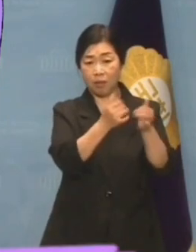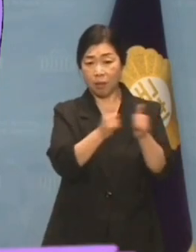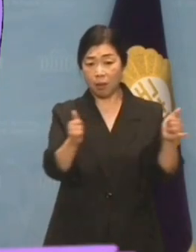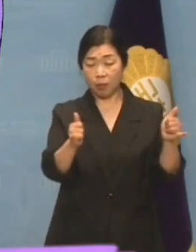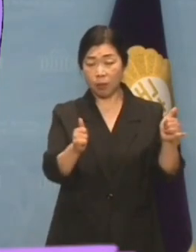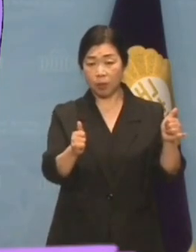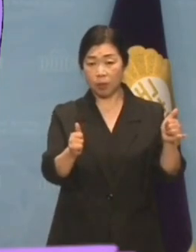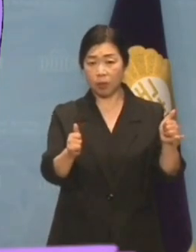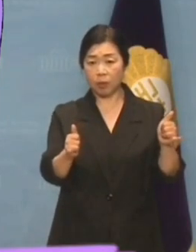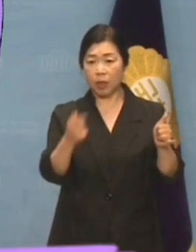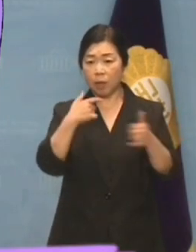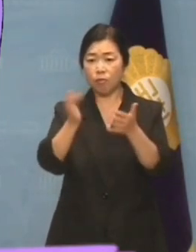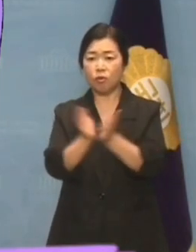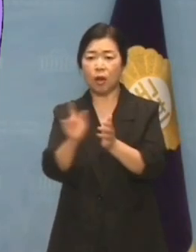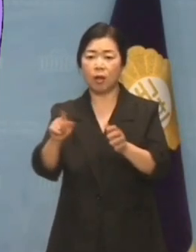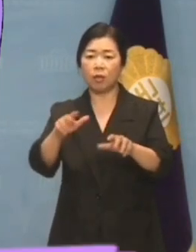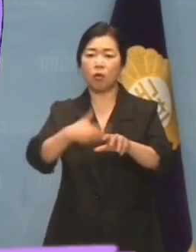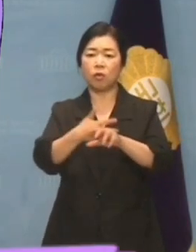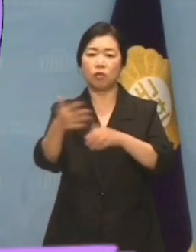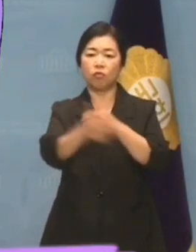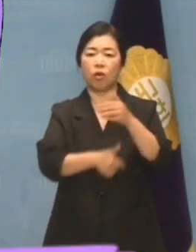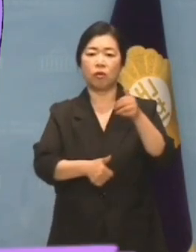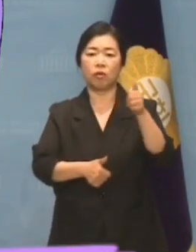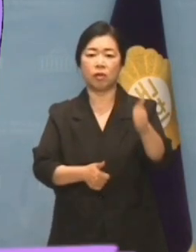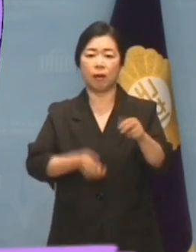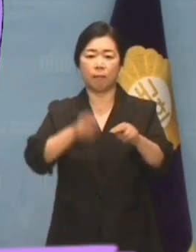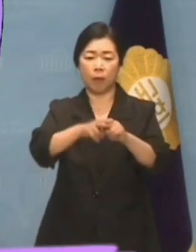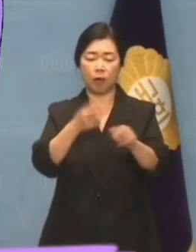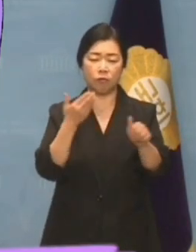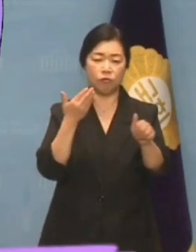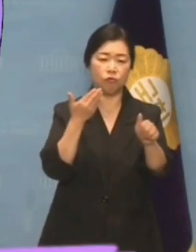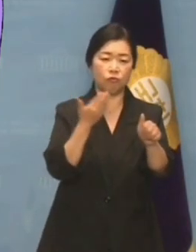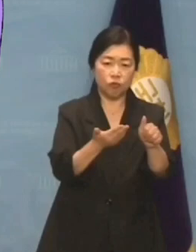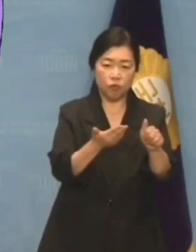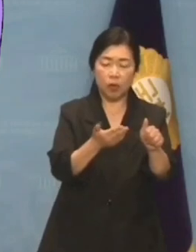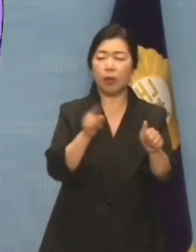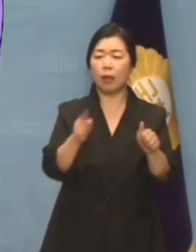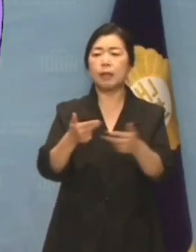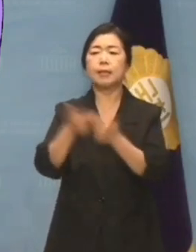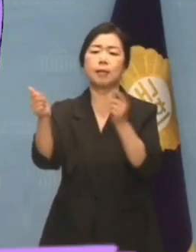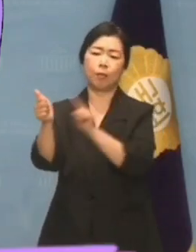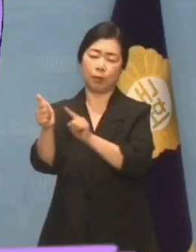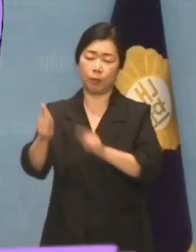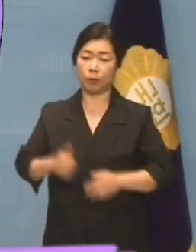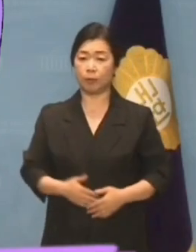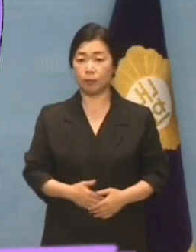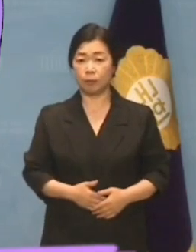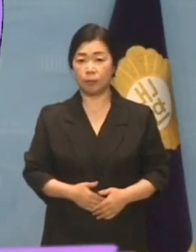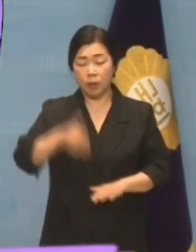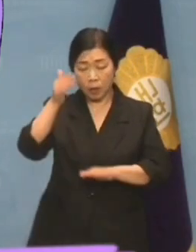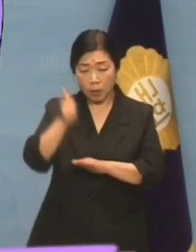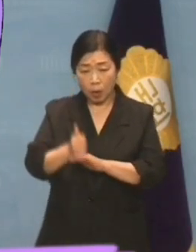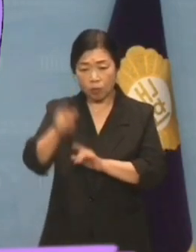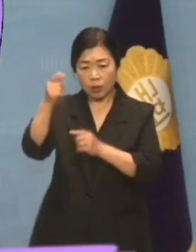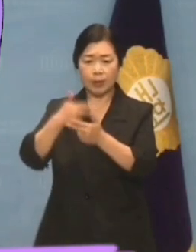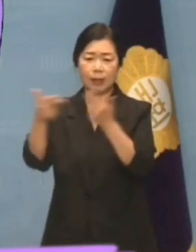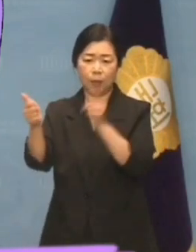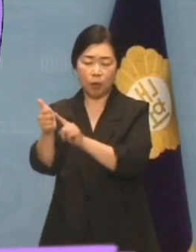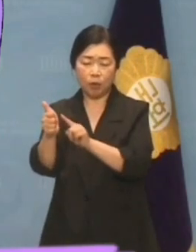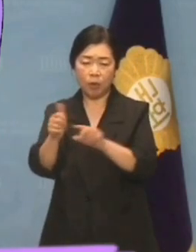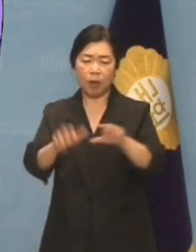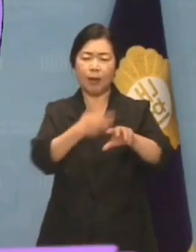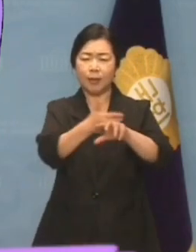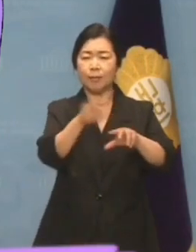혁신위원장에 앉힌 사람이 바로 이재명 당대표입니다. 결국 이 대표에겐 처음부터